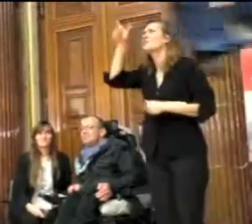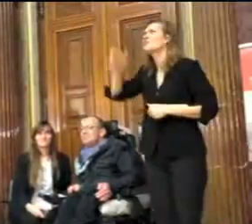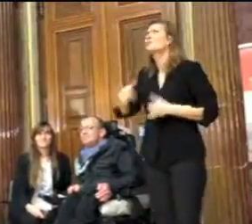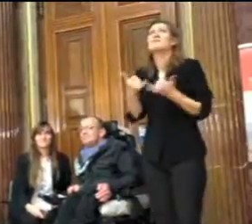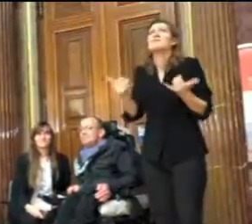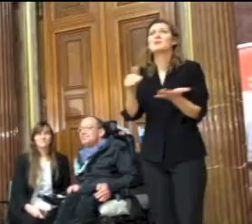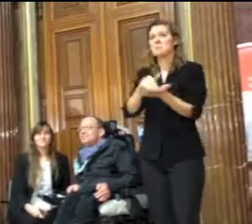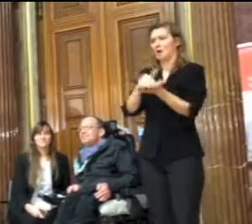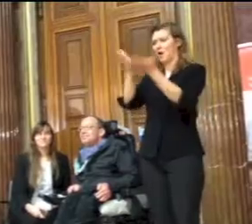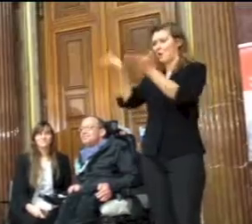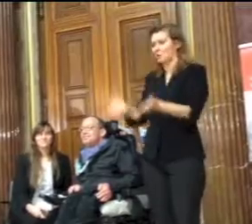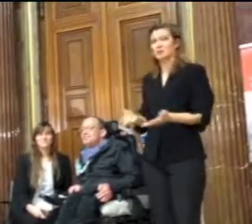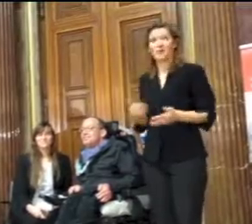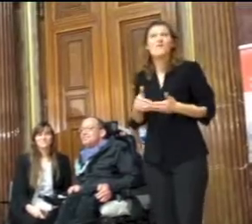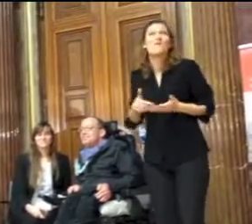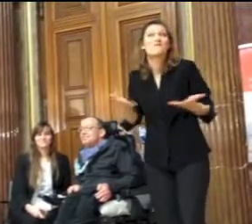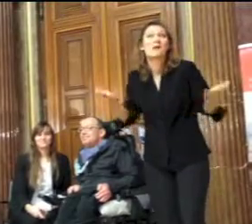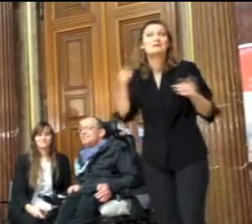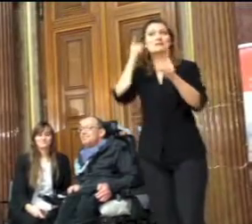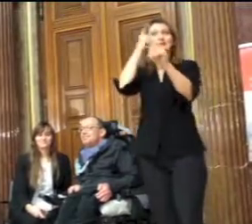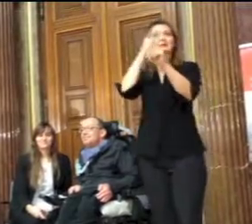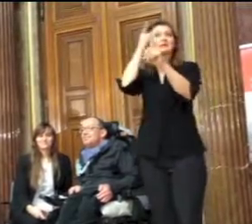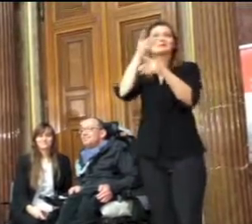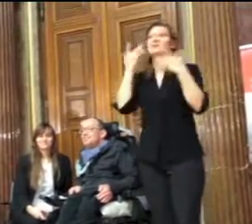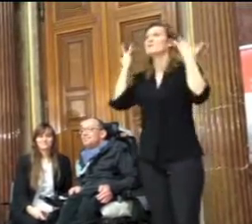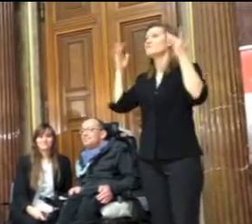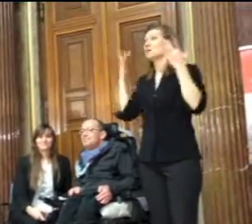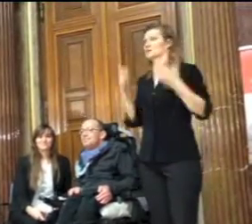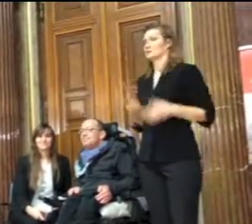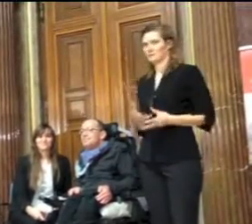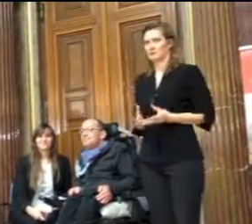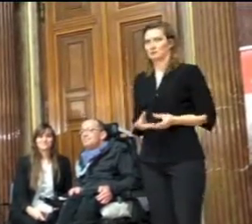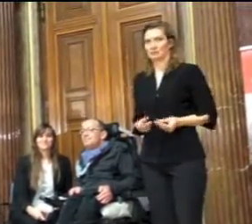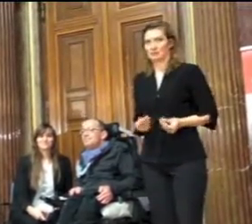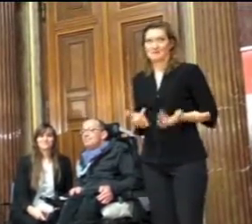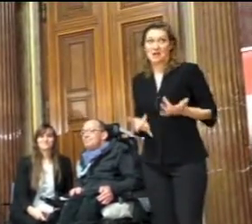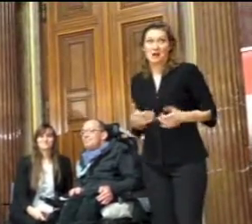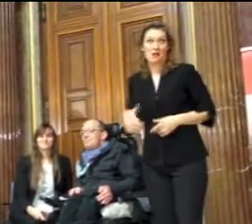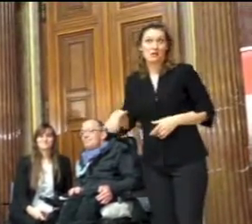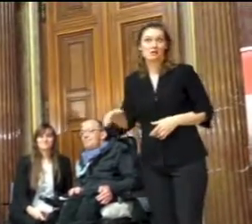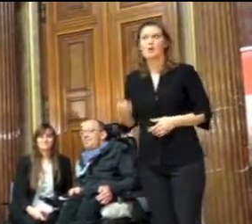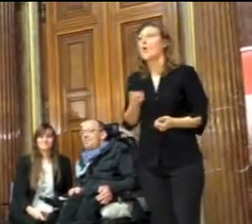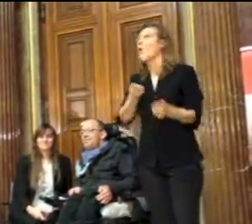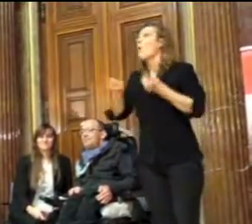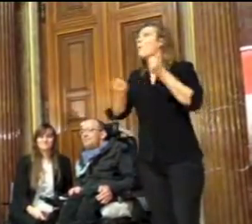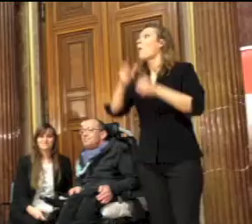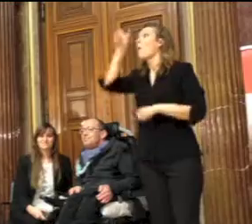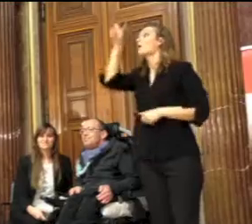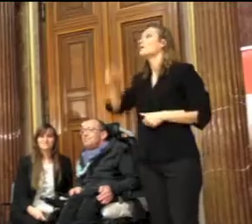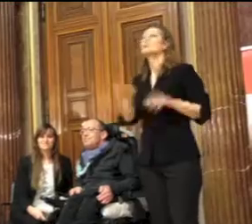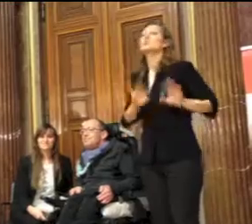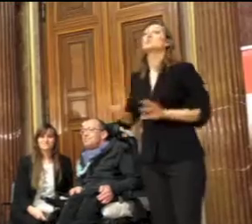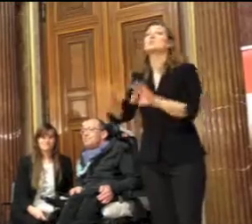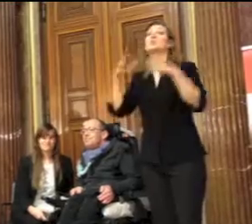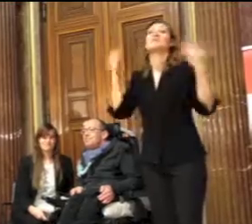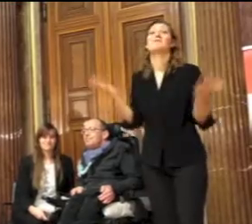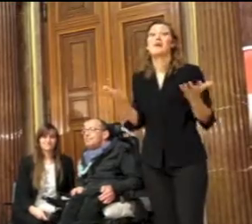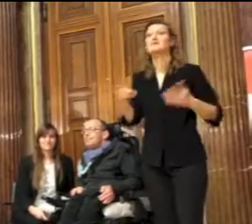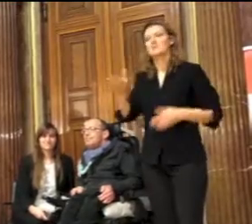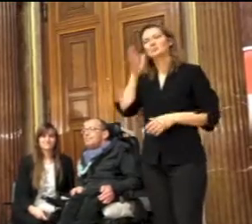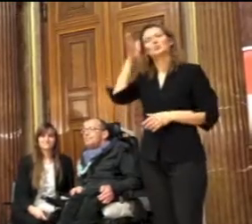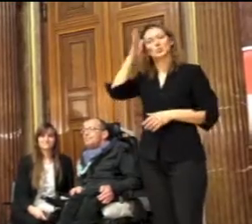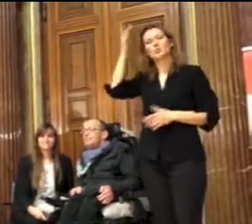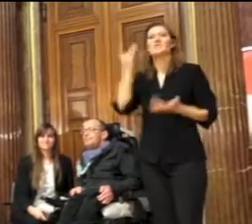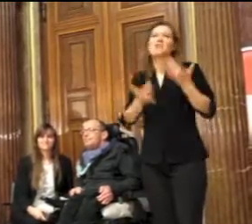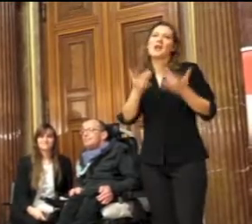Ticker ist ein Politiker, ist er wirklich so Nöten glaubt? Aber was für Ticker